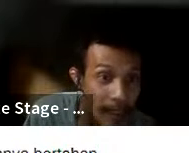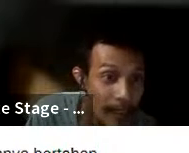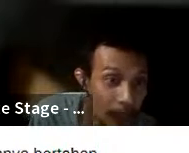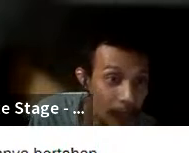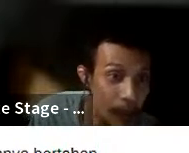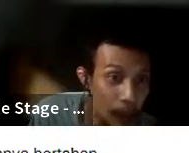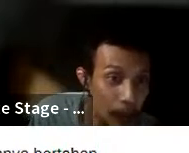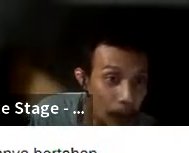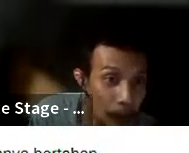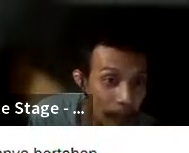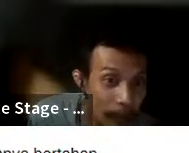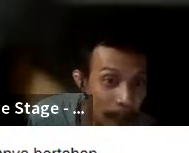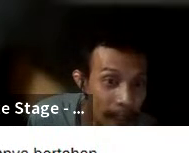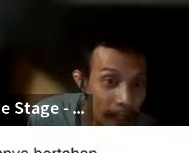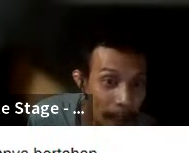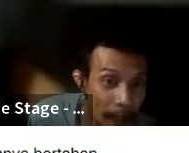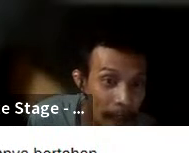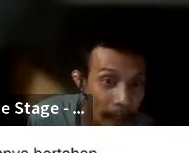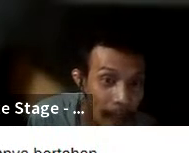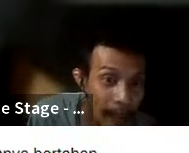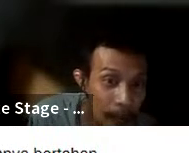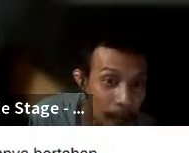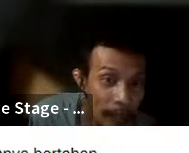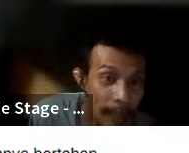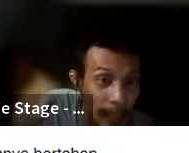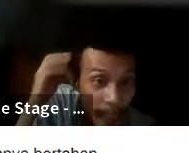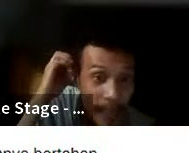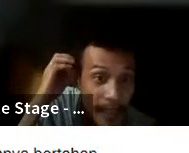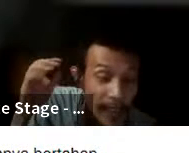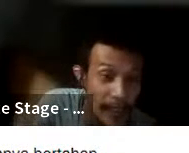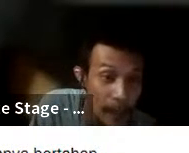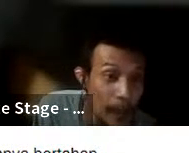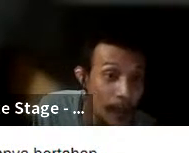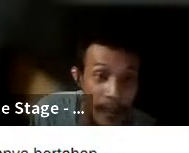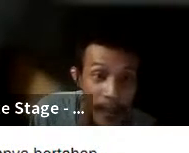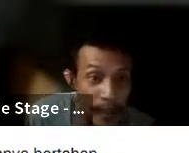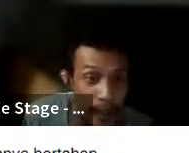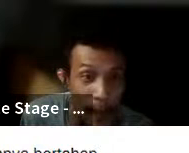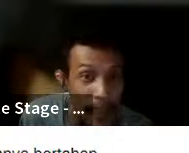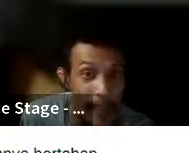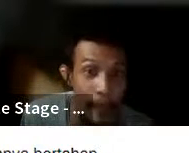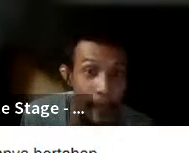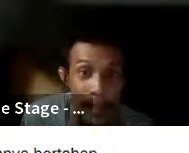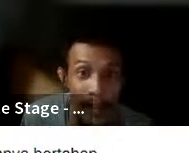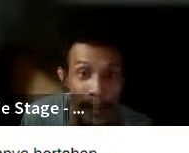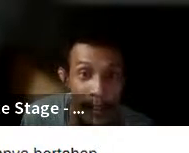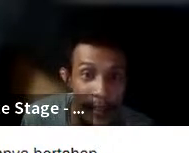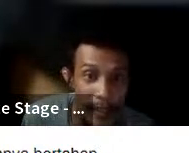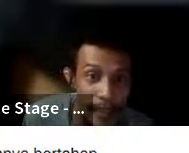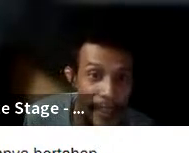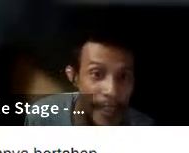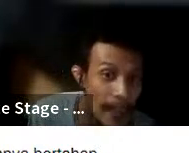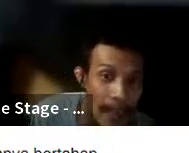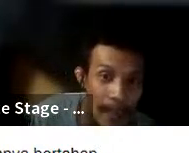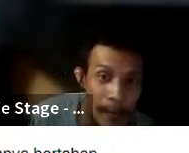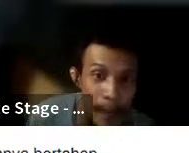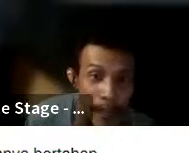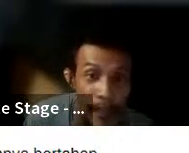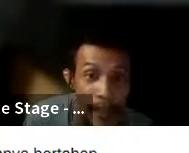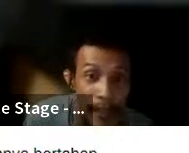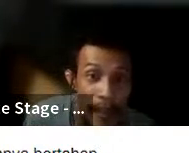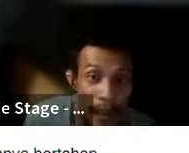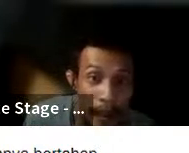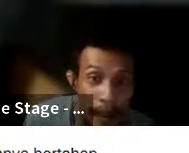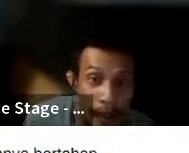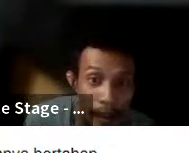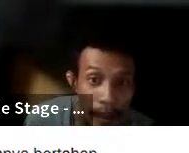terus 22 buoy sebenernya tidak pernah ada ini cuma misleading nah ini jadi bingung nih yang mana sih yang bener terus intinya adalah sebenernya